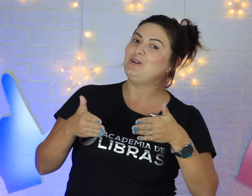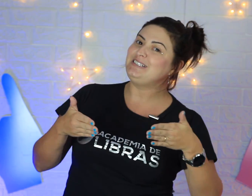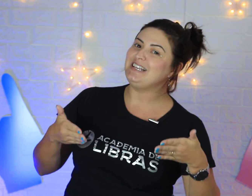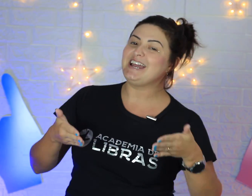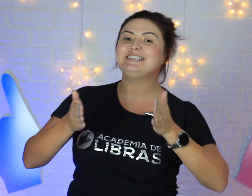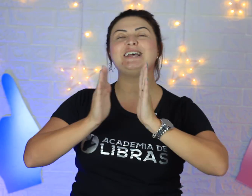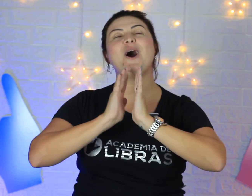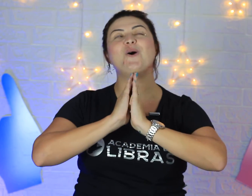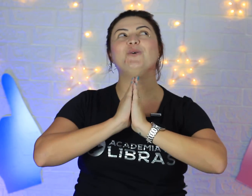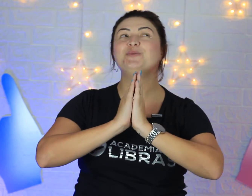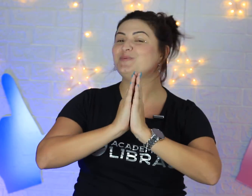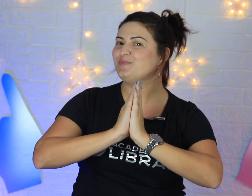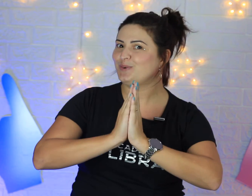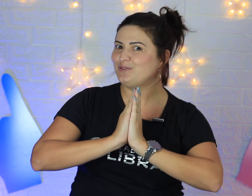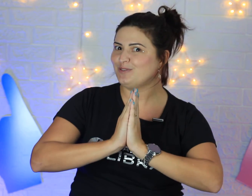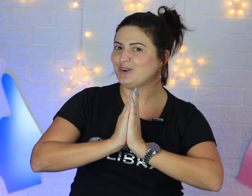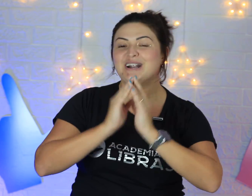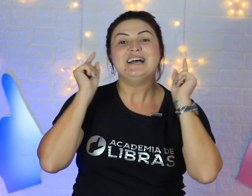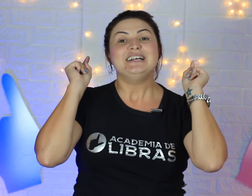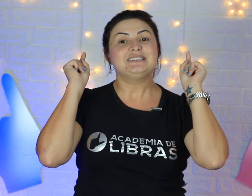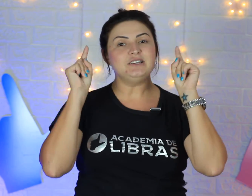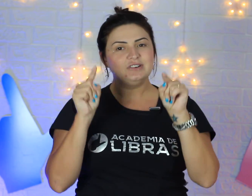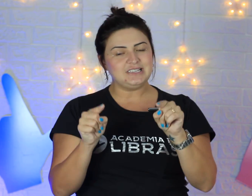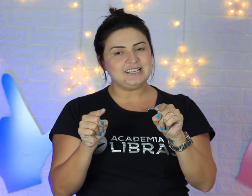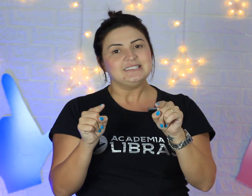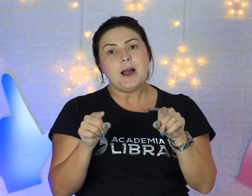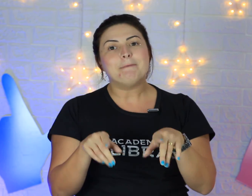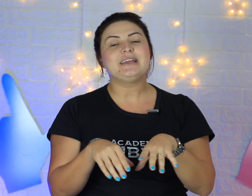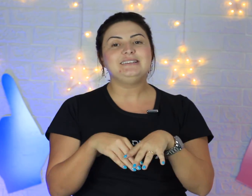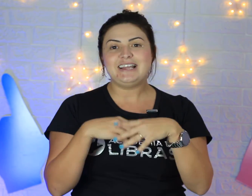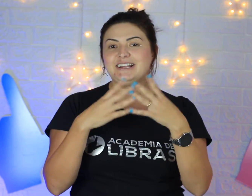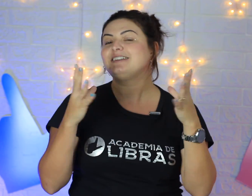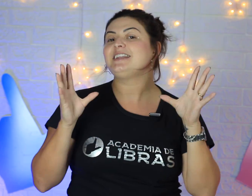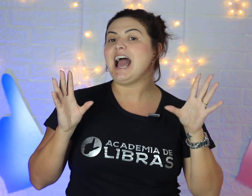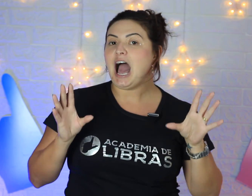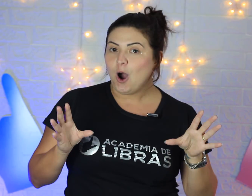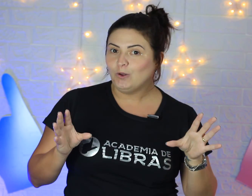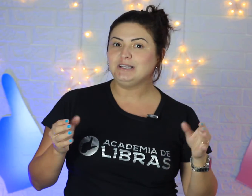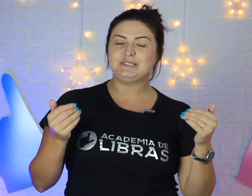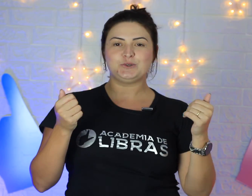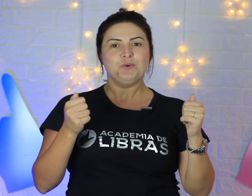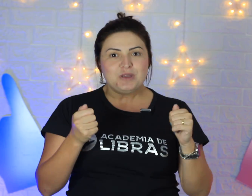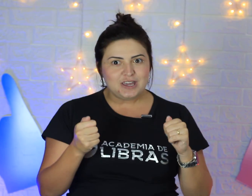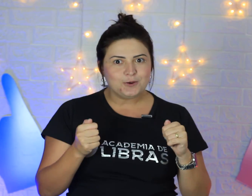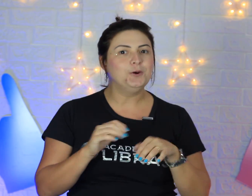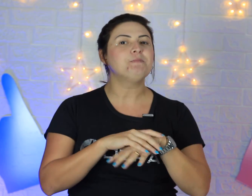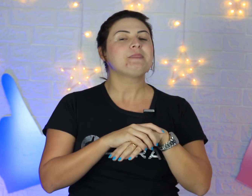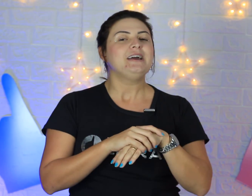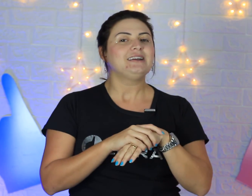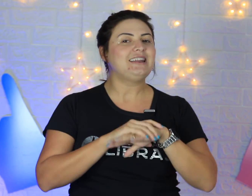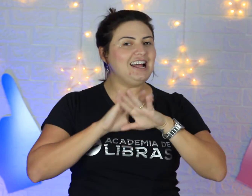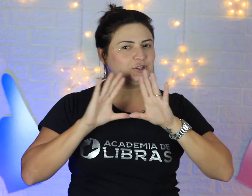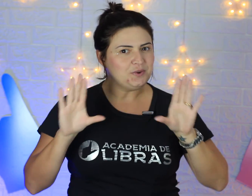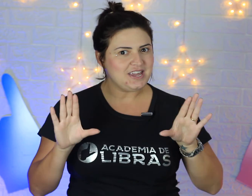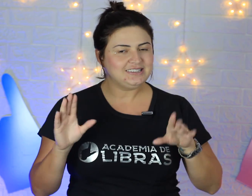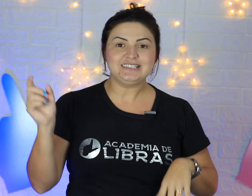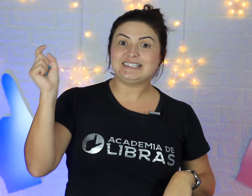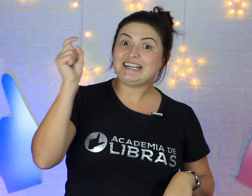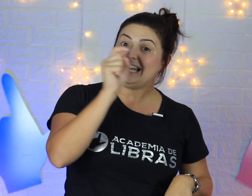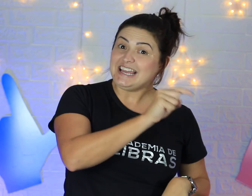licença ou por favor. Se você quiser aprender, ter aulas comigo, gratuitas, clique